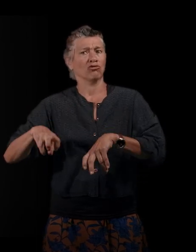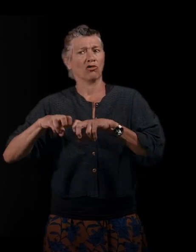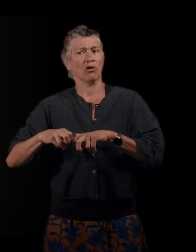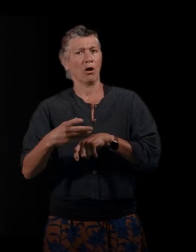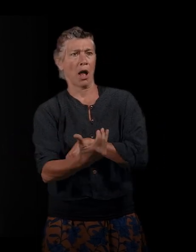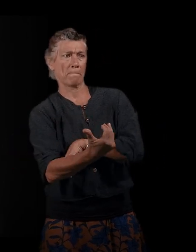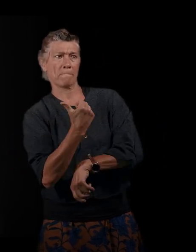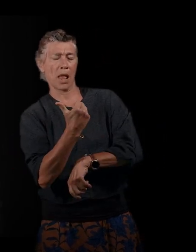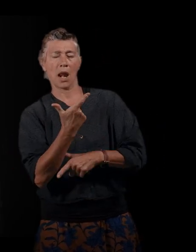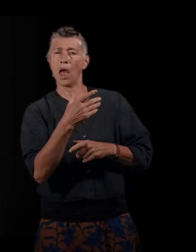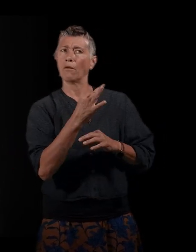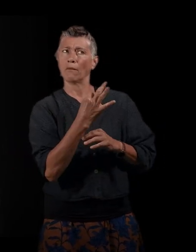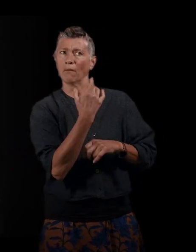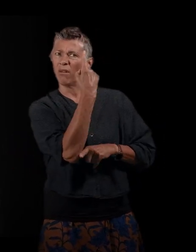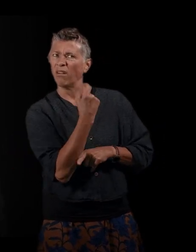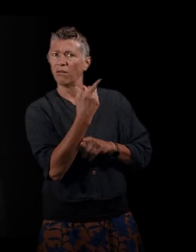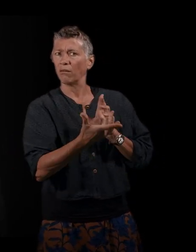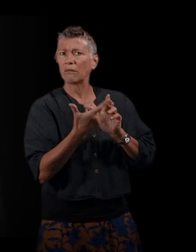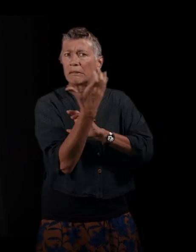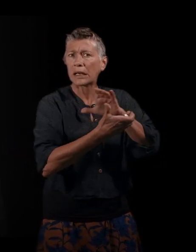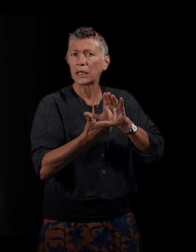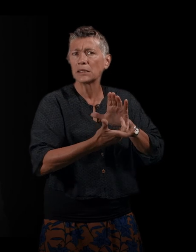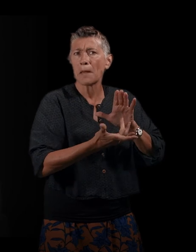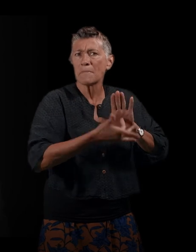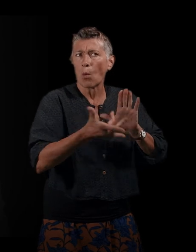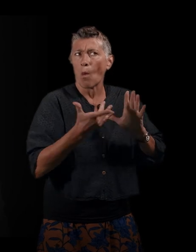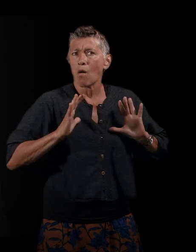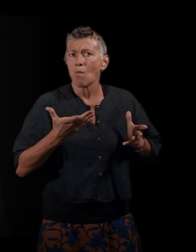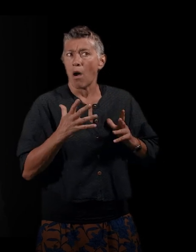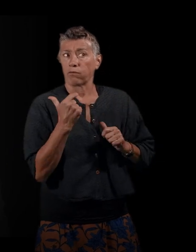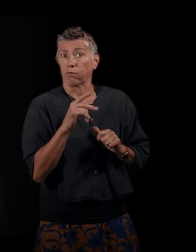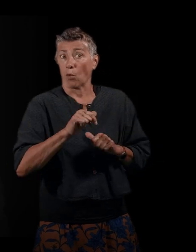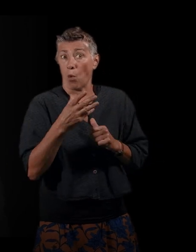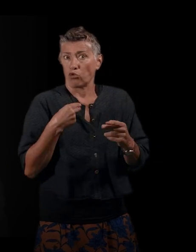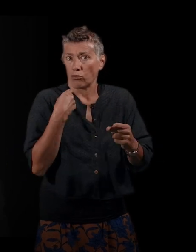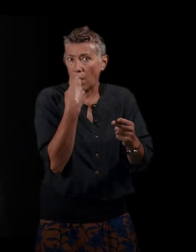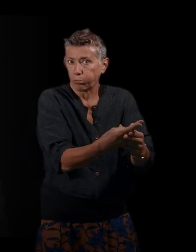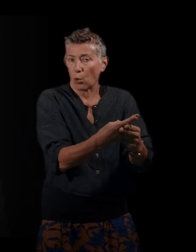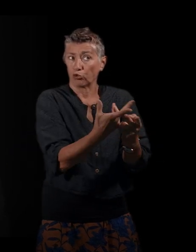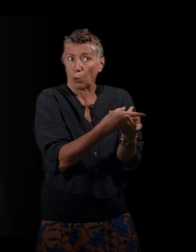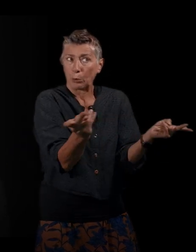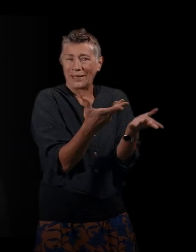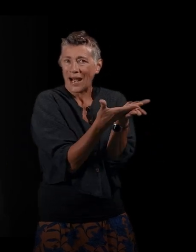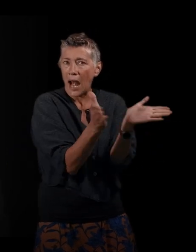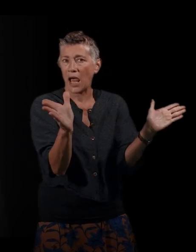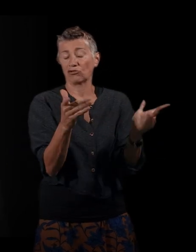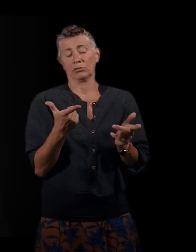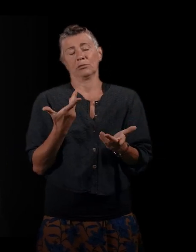crise migratoire. a fallu apporter des réponses à un plus grand public quand même. Donc, en fait, le livre, il essaye, je ne pas s'il y arrive, mais il